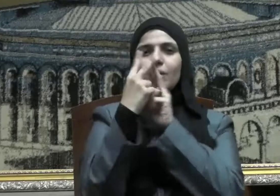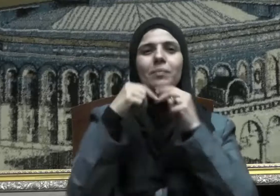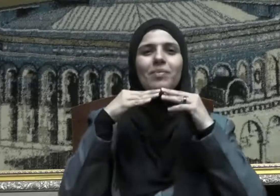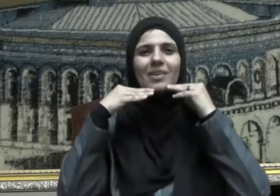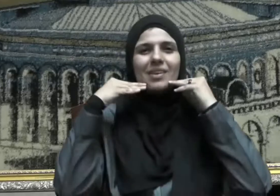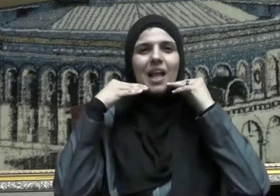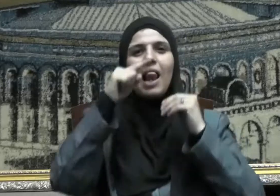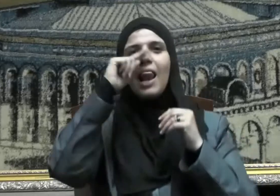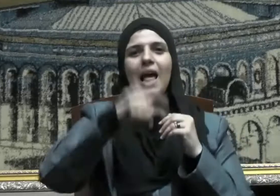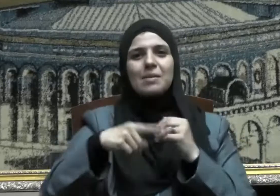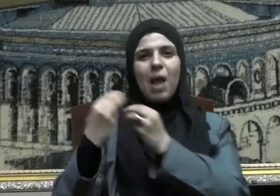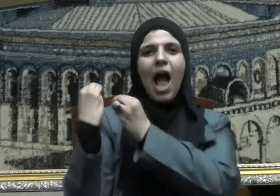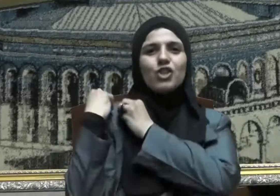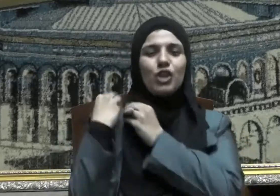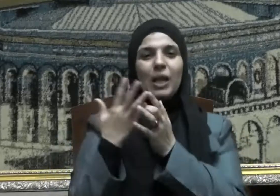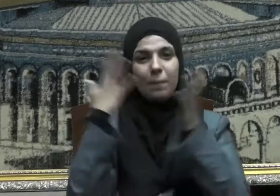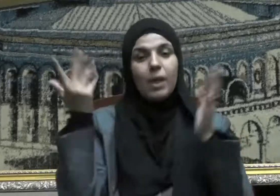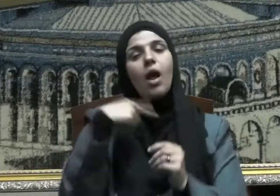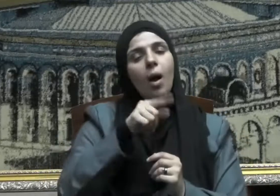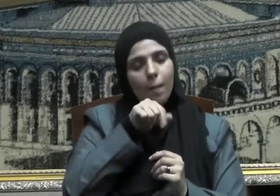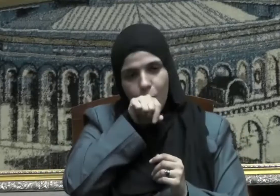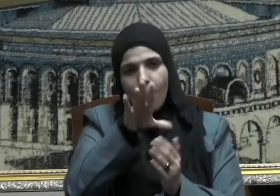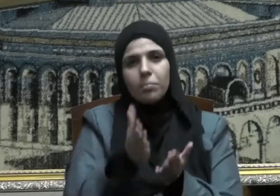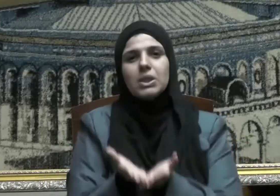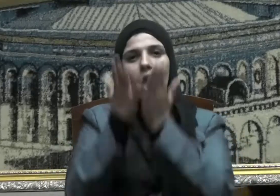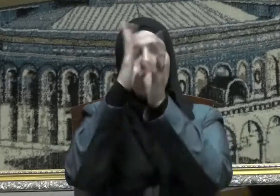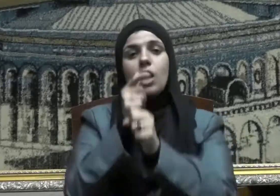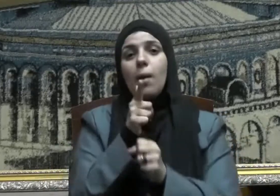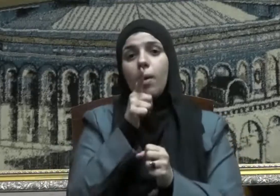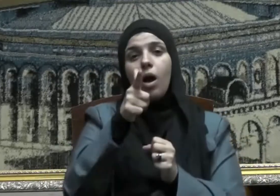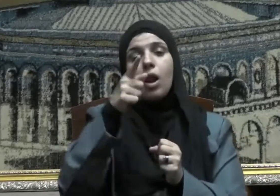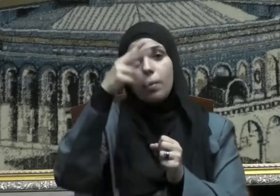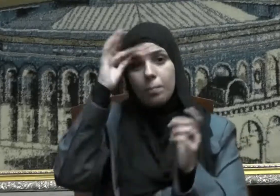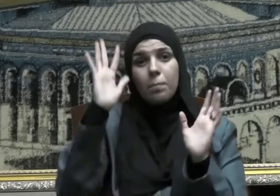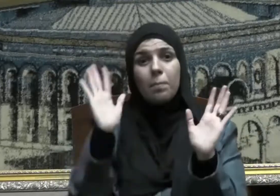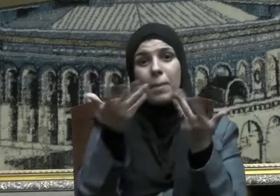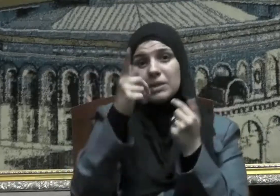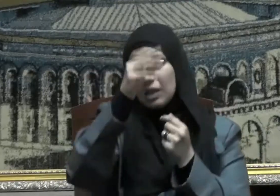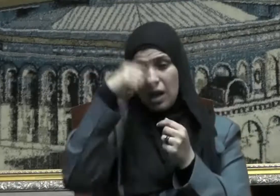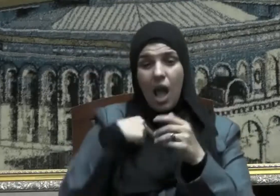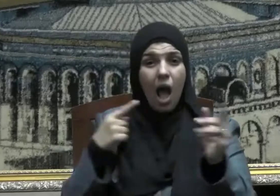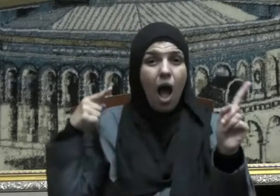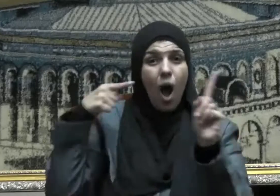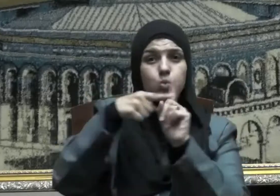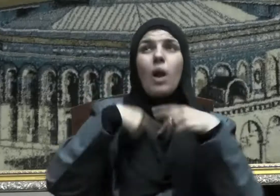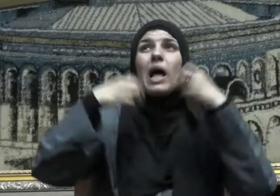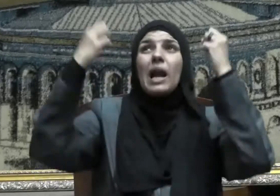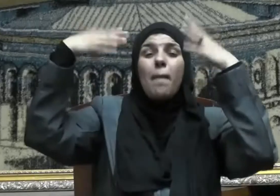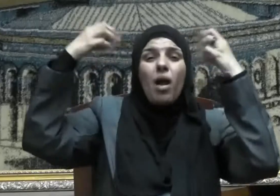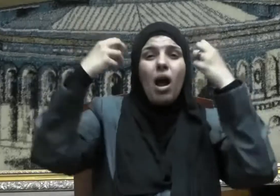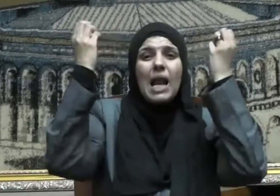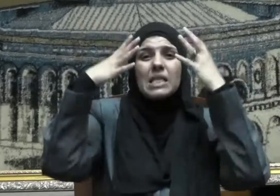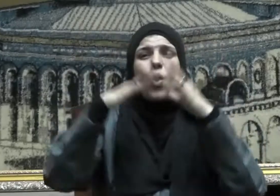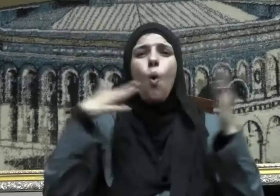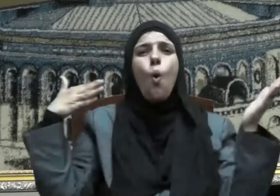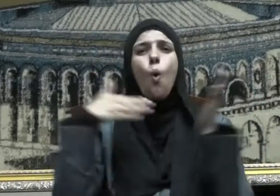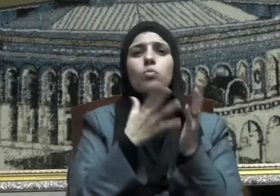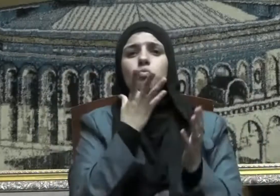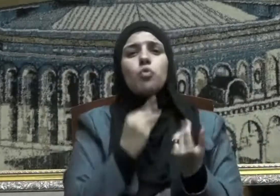طلق وقال رسول الله صلى الله عليه وسلم وهل تمصرون وترزقون إلا